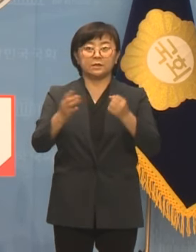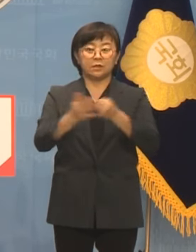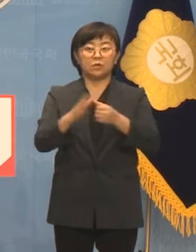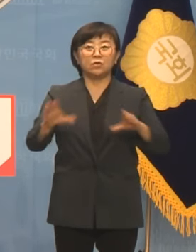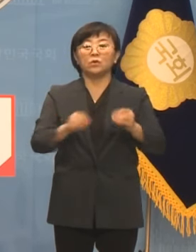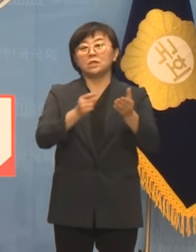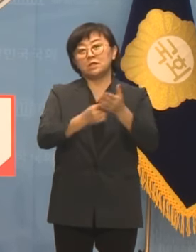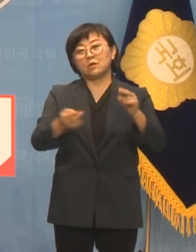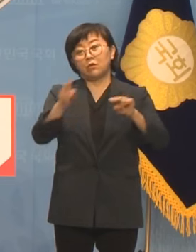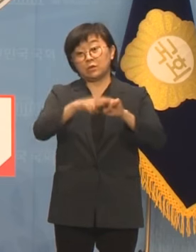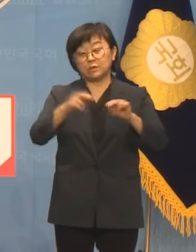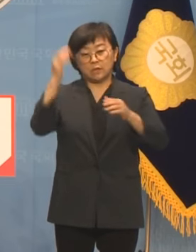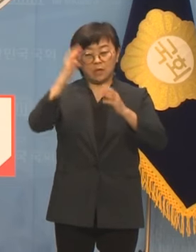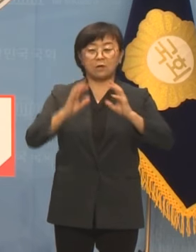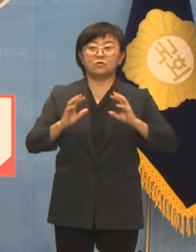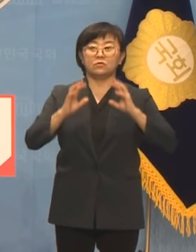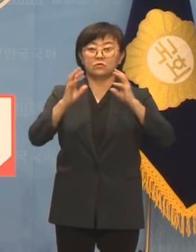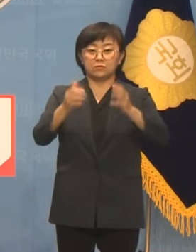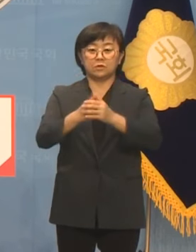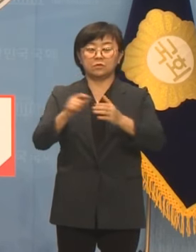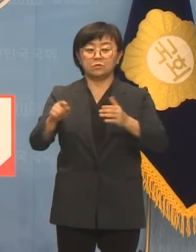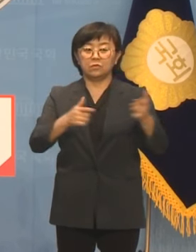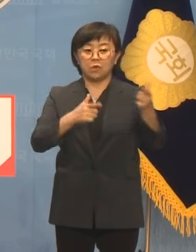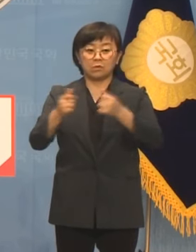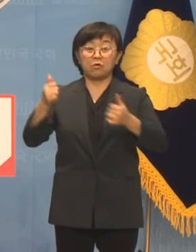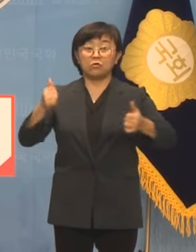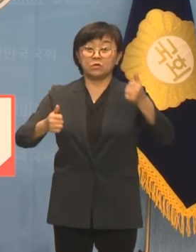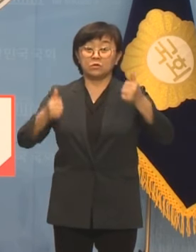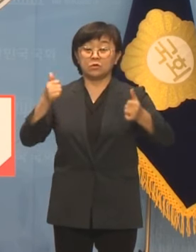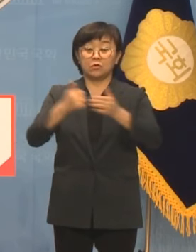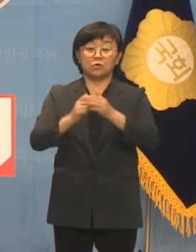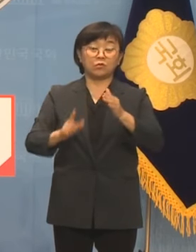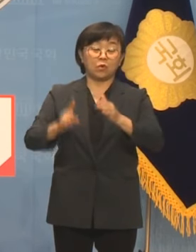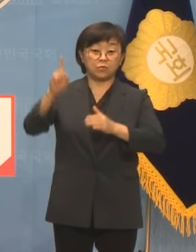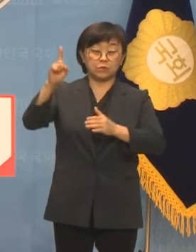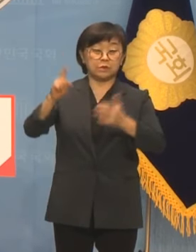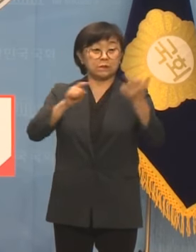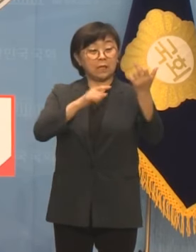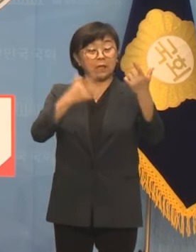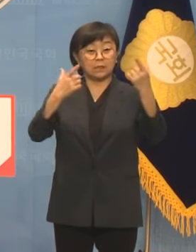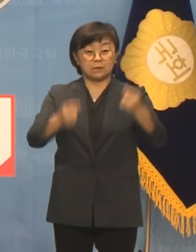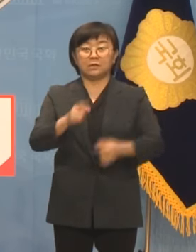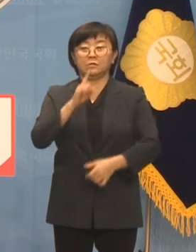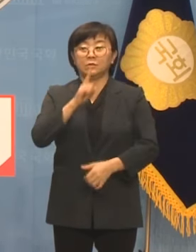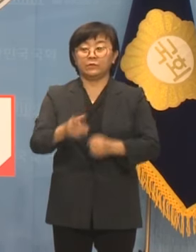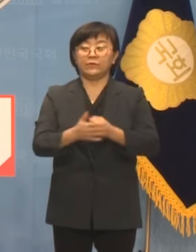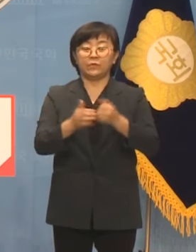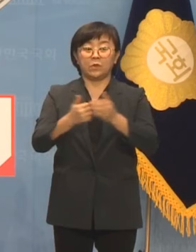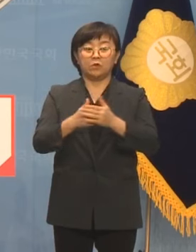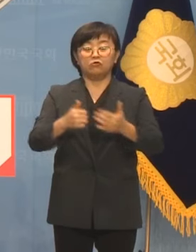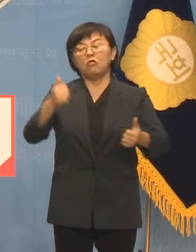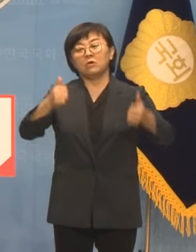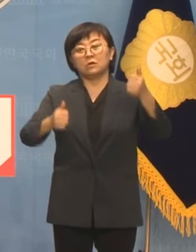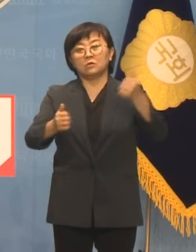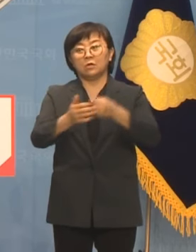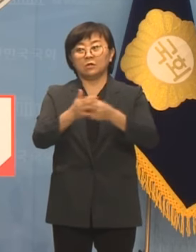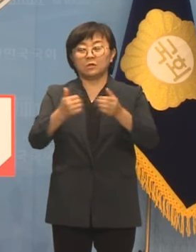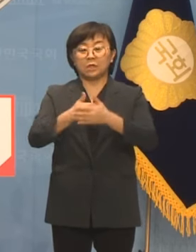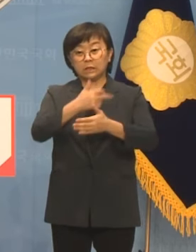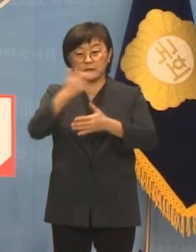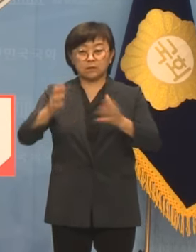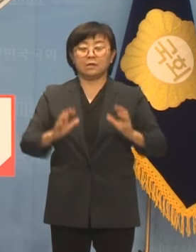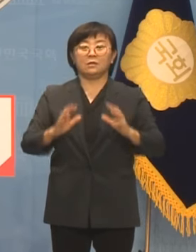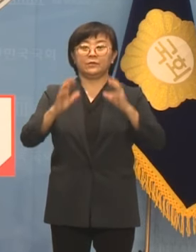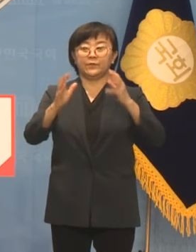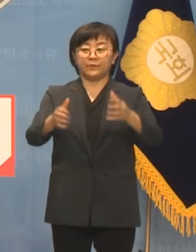우리나라 대한민국은 그 누구와 견주어도 높은 산뽕우리와 같은 나라입니다. 그 누구와 견주어도 큰